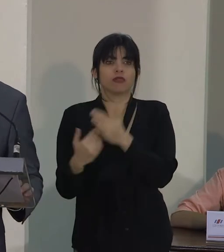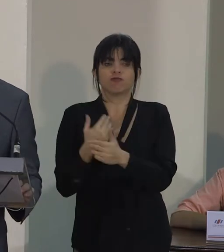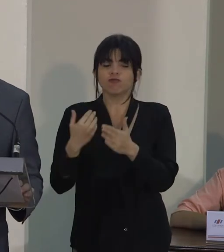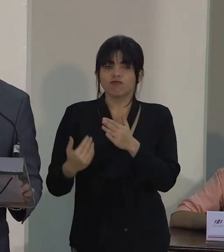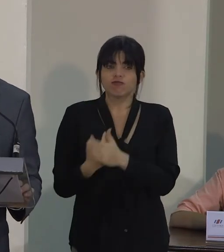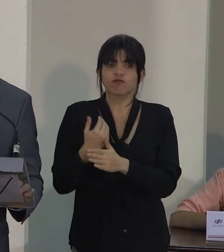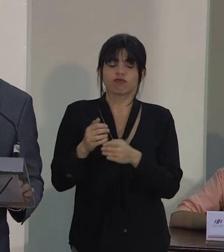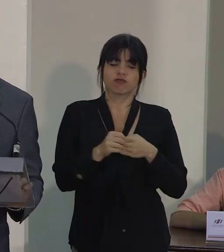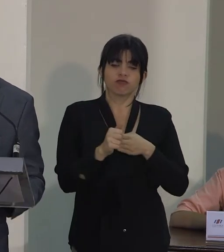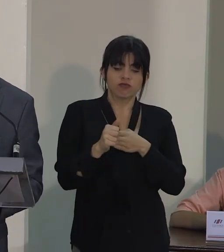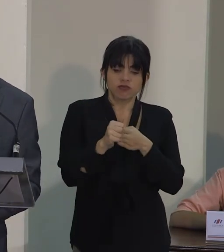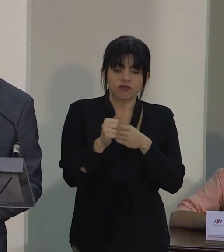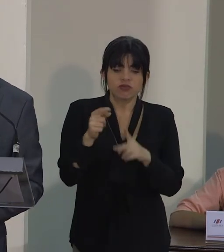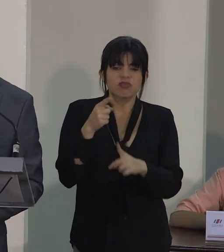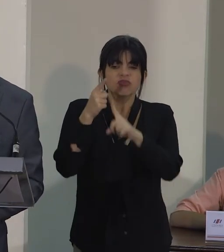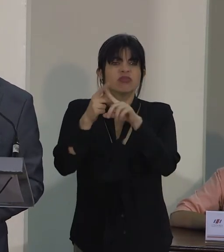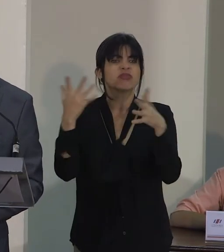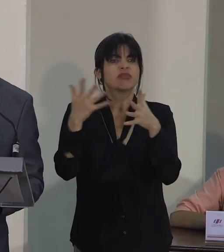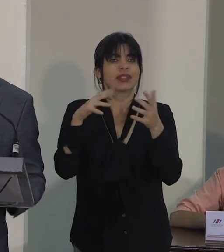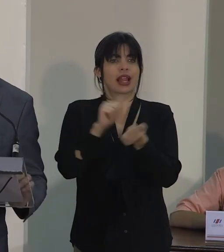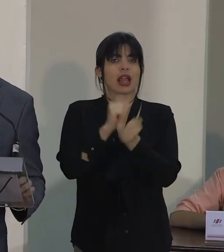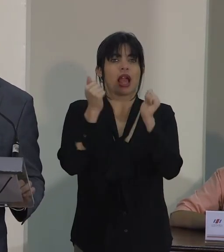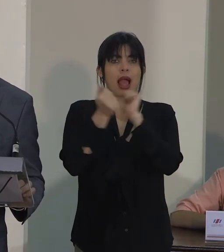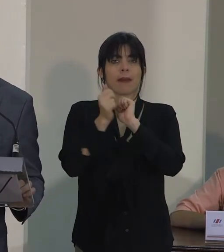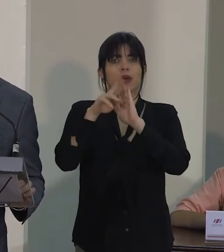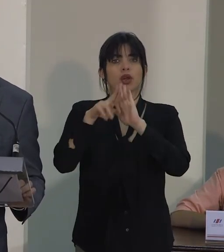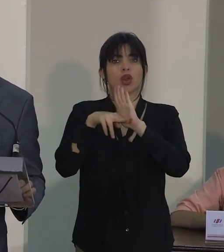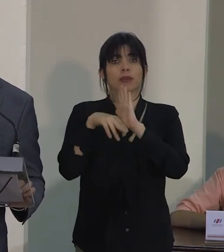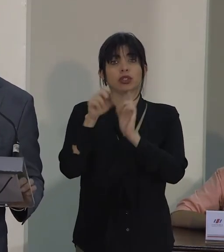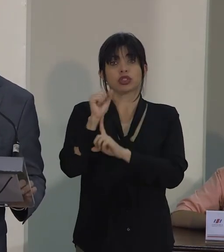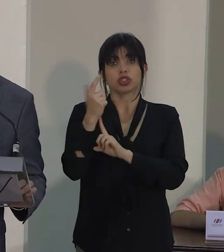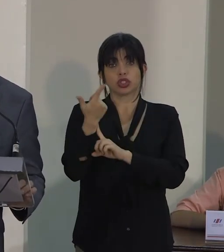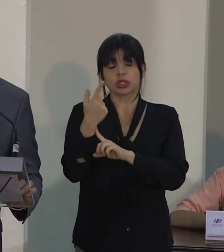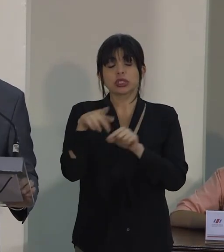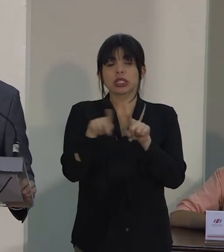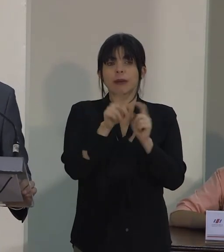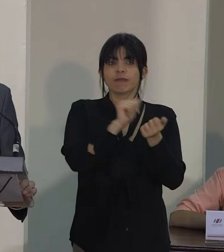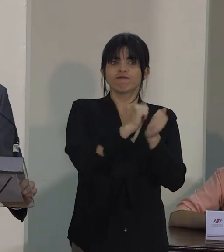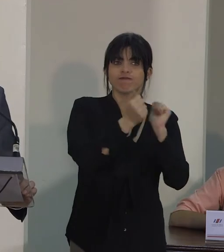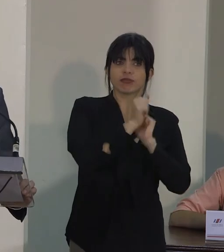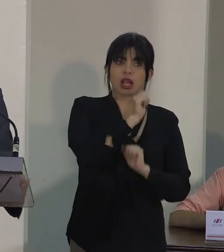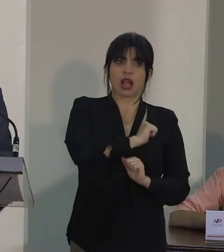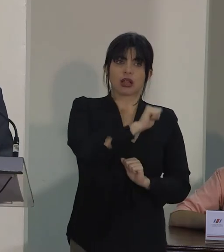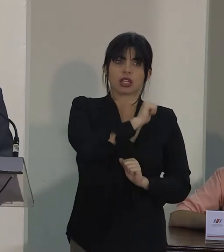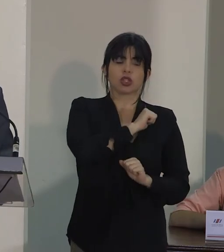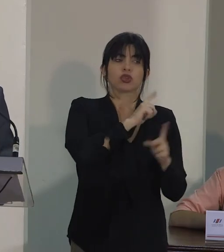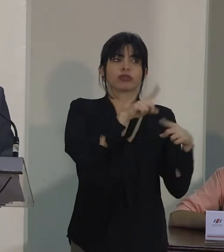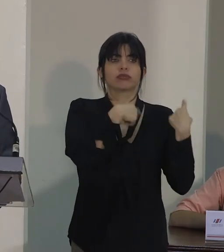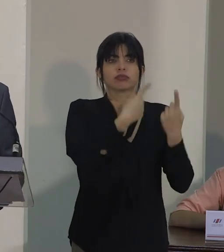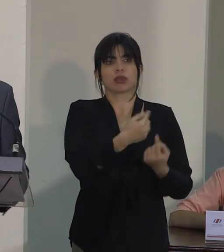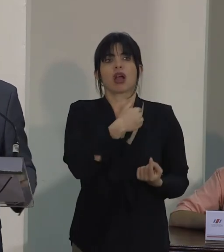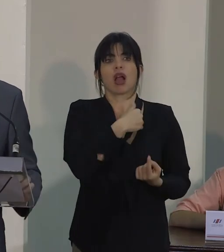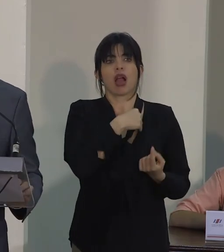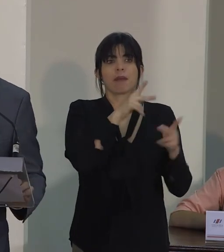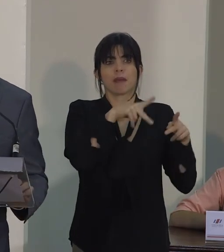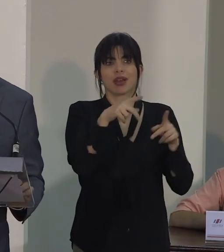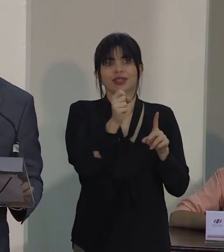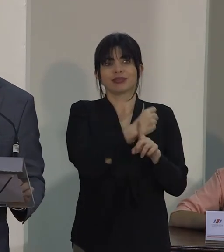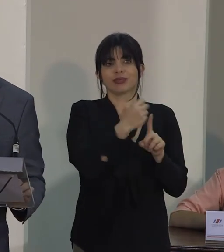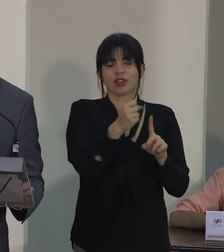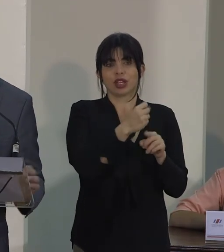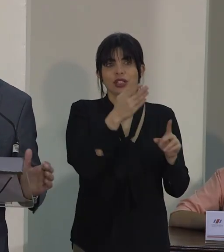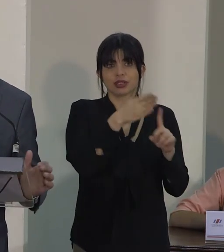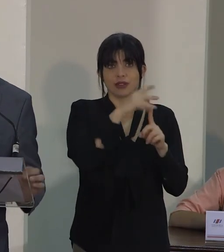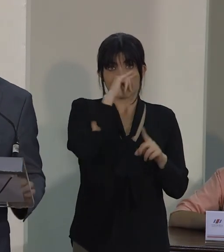dirigidas a transformar las normas sociales y los comportamientos que perpetúan las violencias contra la